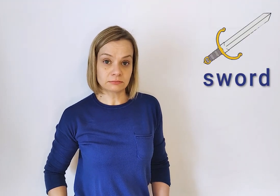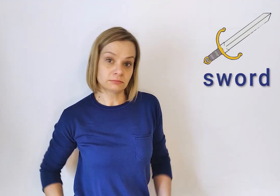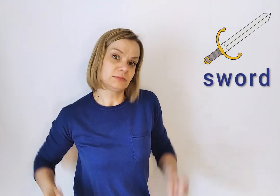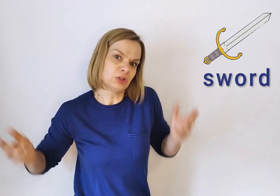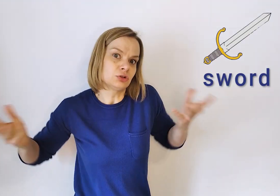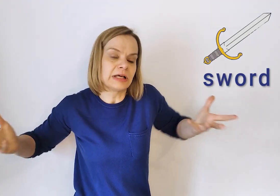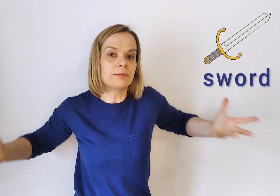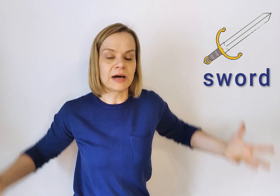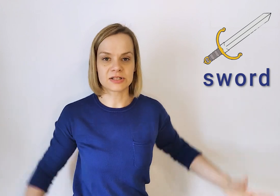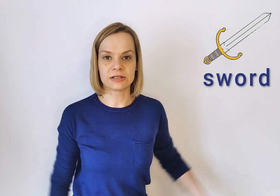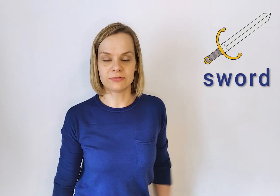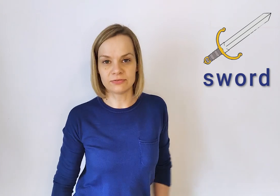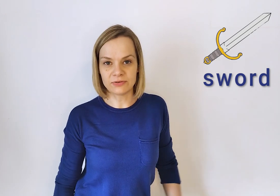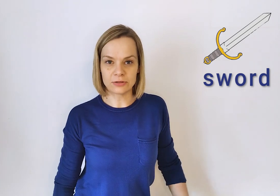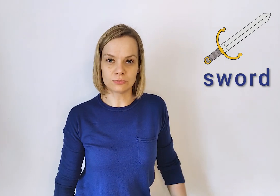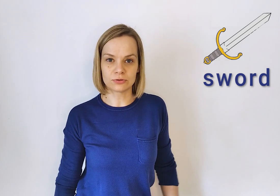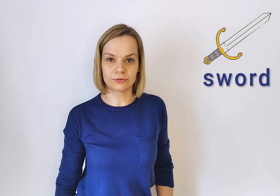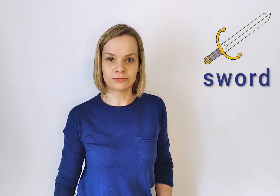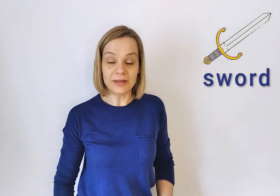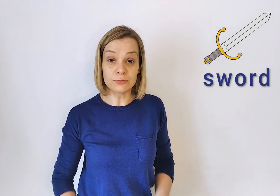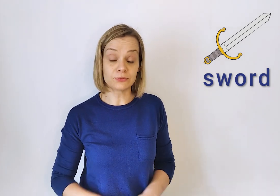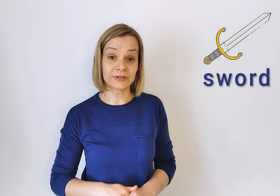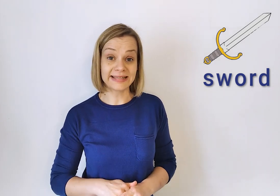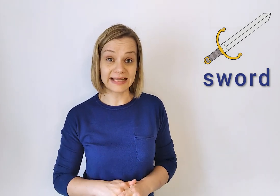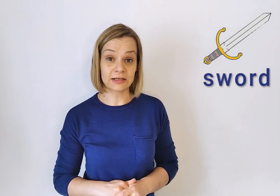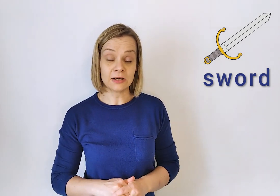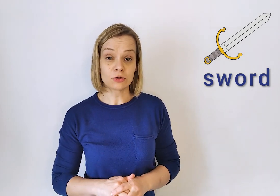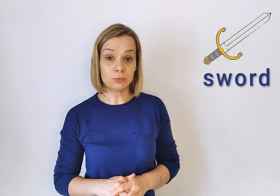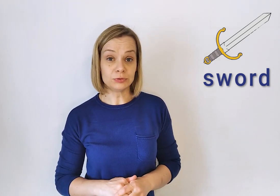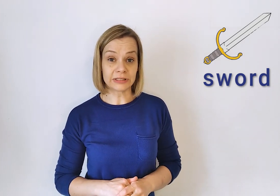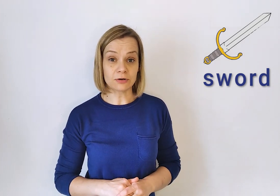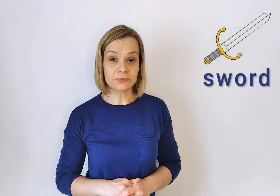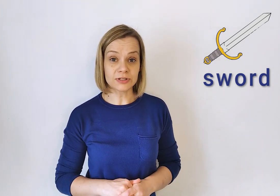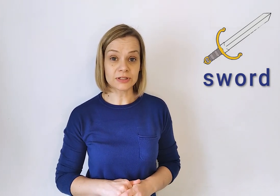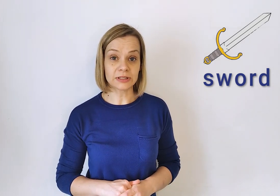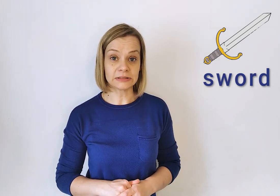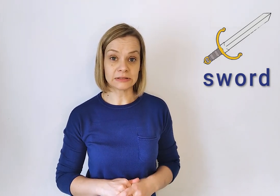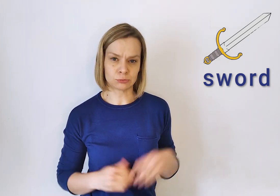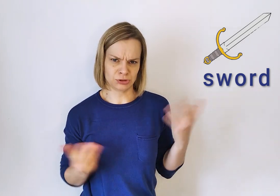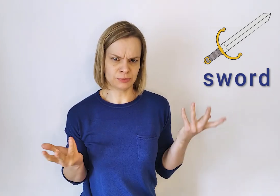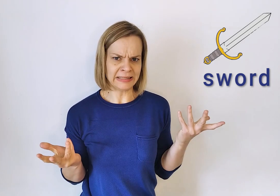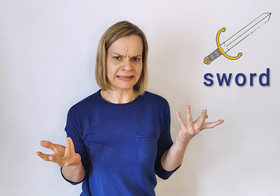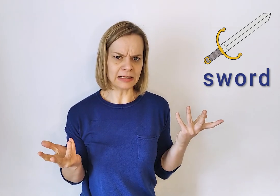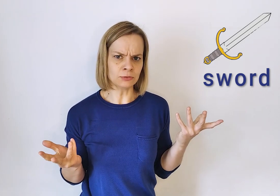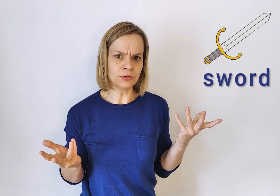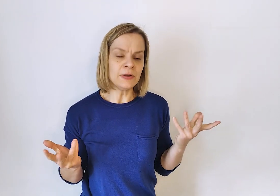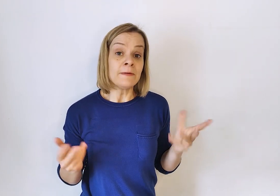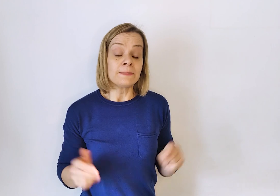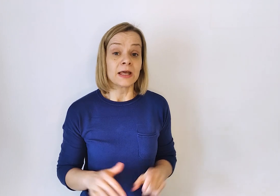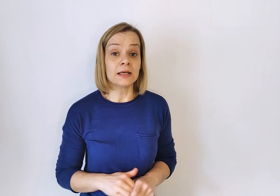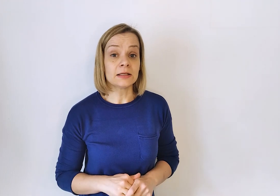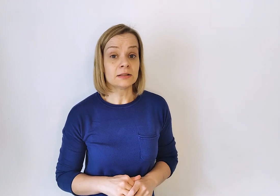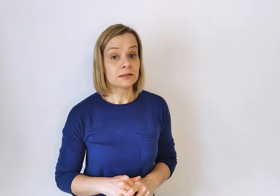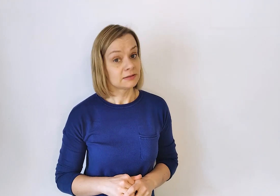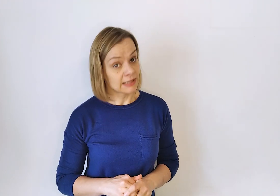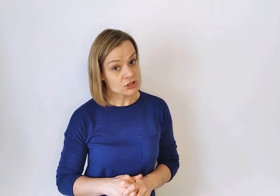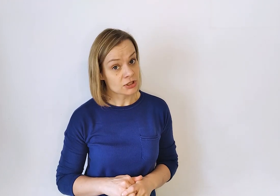No to tak bardziej dla fanów gier komputerowych, tudzież militariów. Też